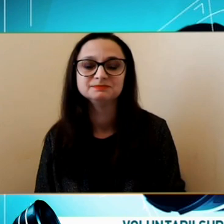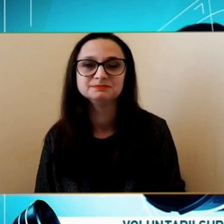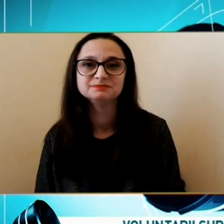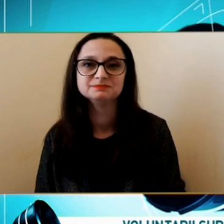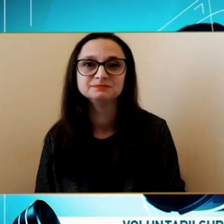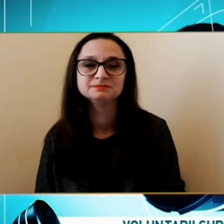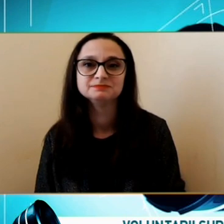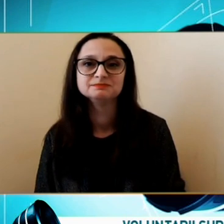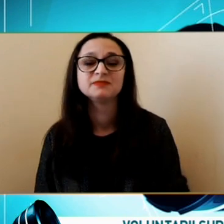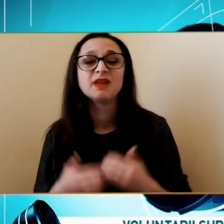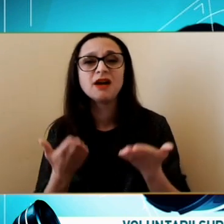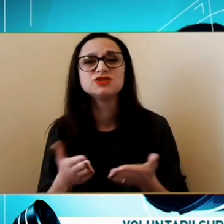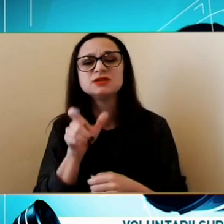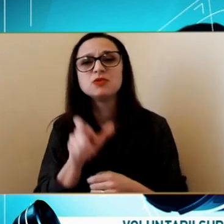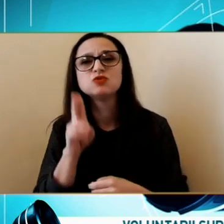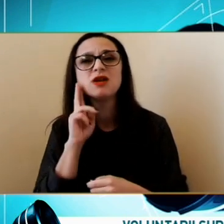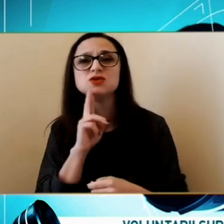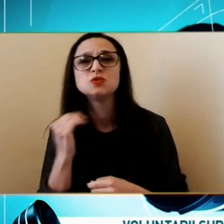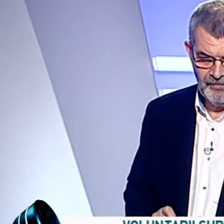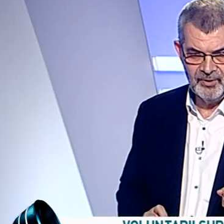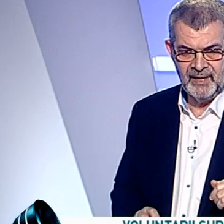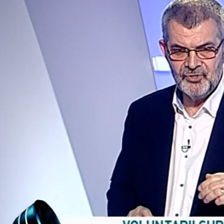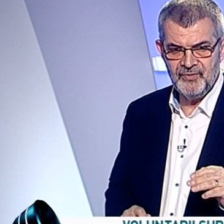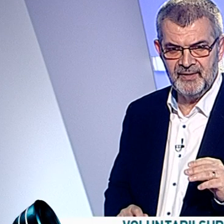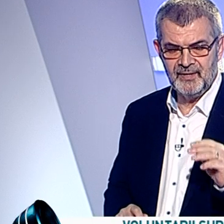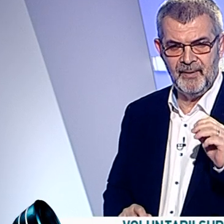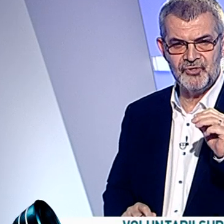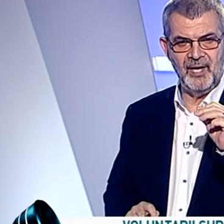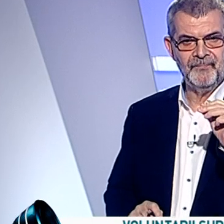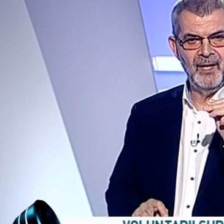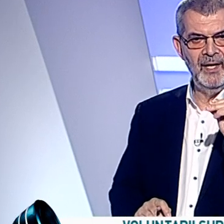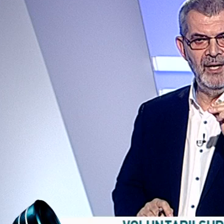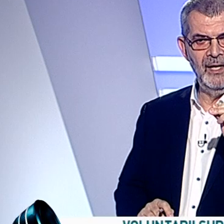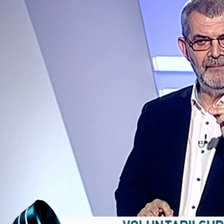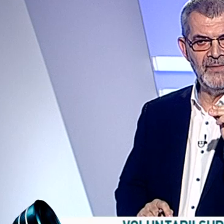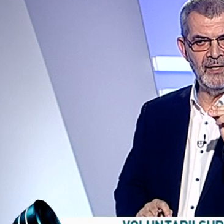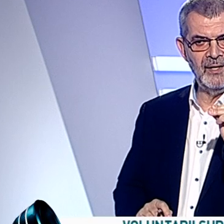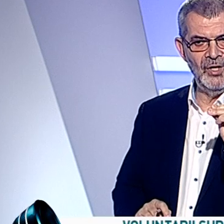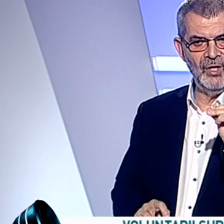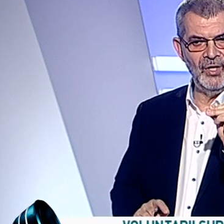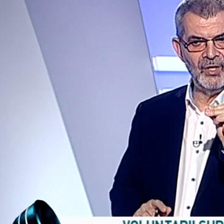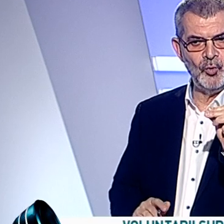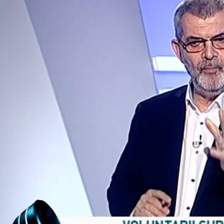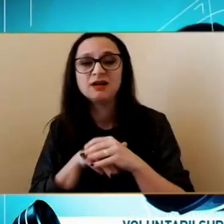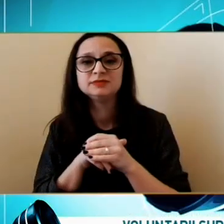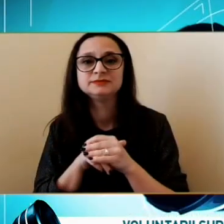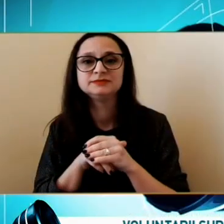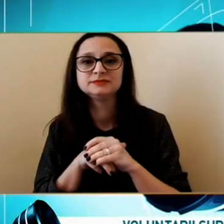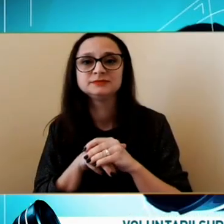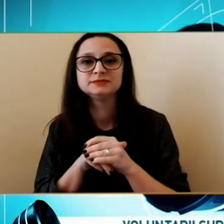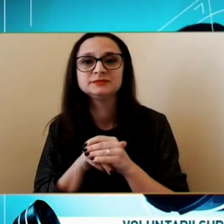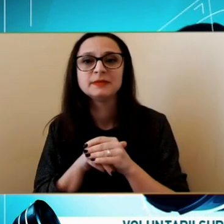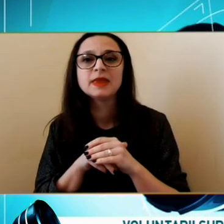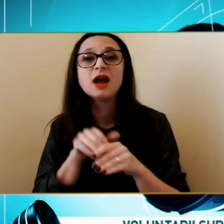persoane surde Vin către Doamna Bogdan Și vă întreb așa Cum ați